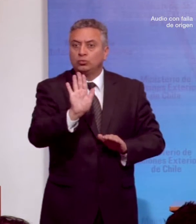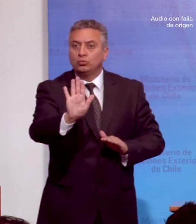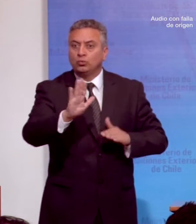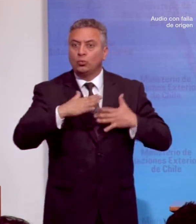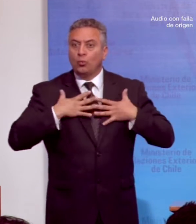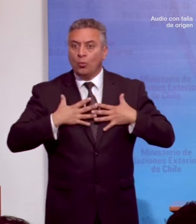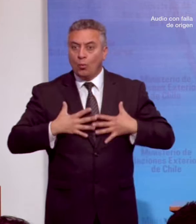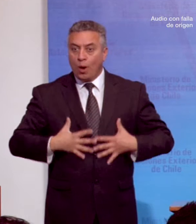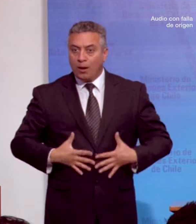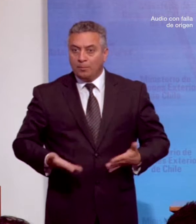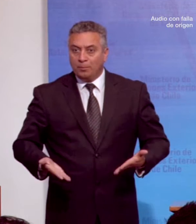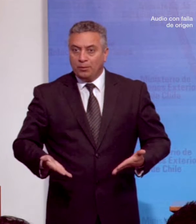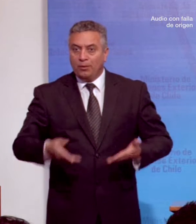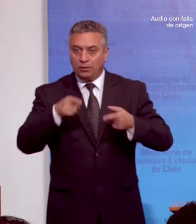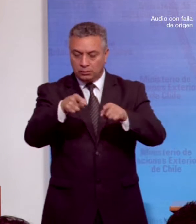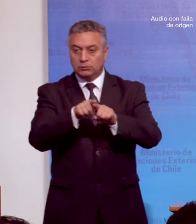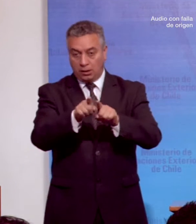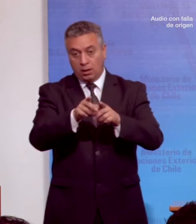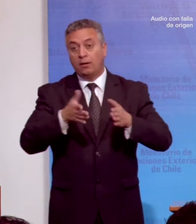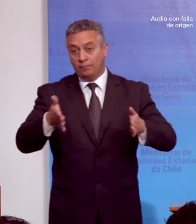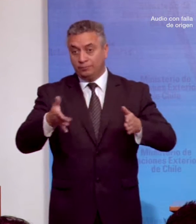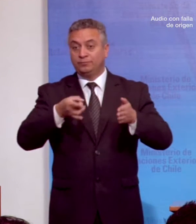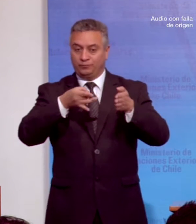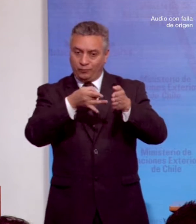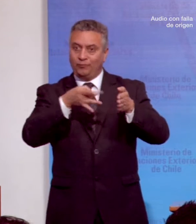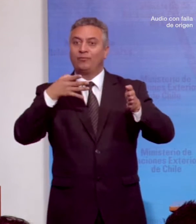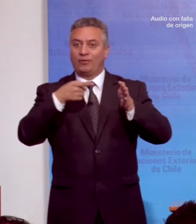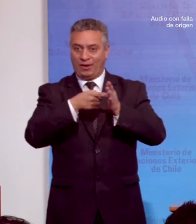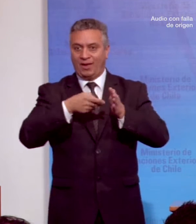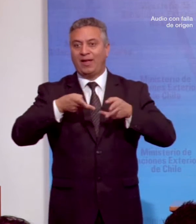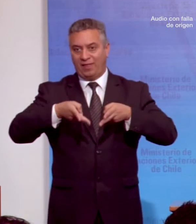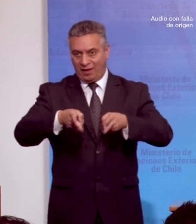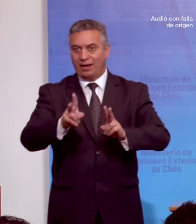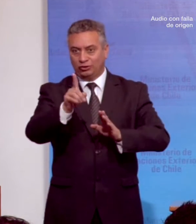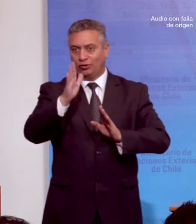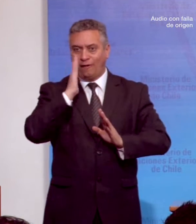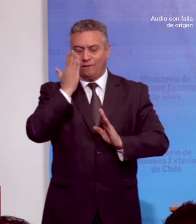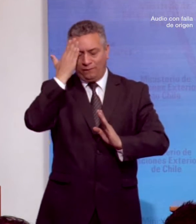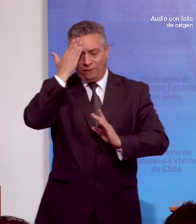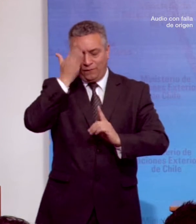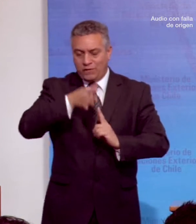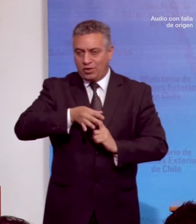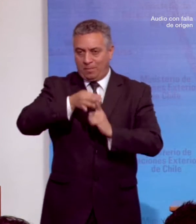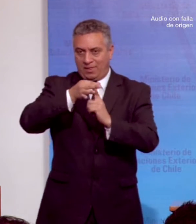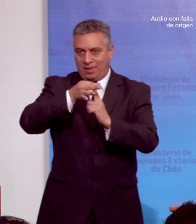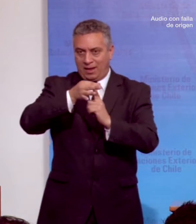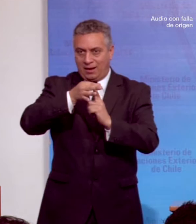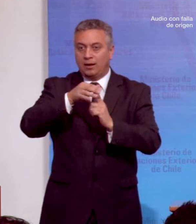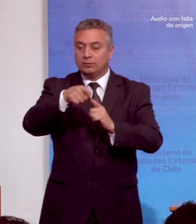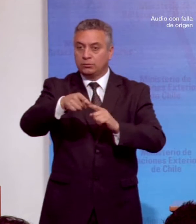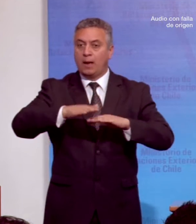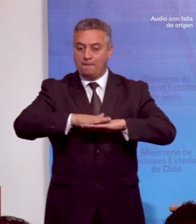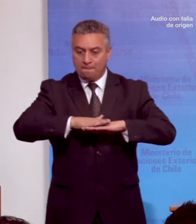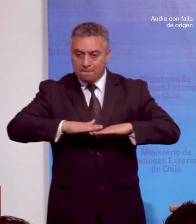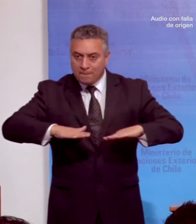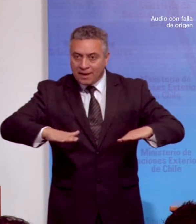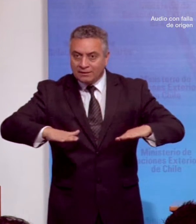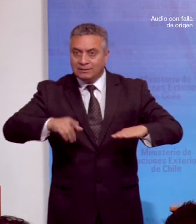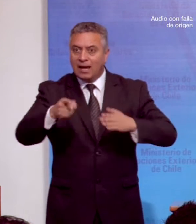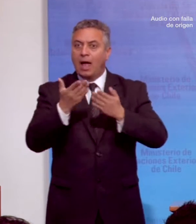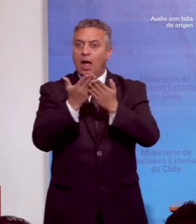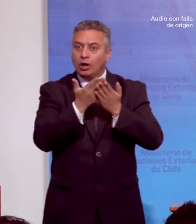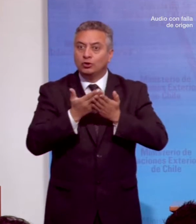derechos fundamentales. Para ayudar a corregir esta situación, se constituyó una mesa de estudios sobre capacidad